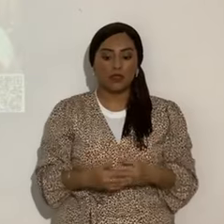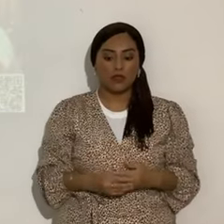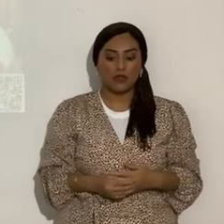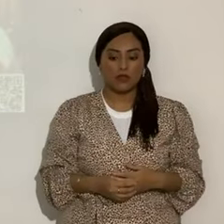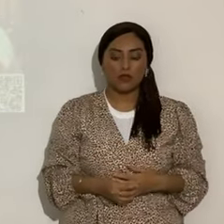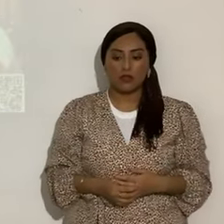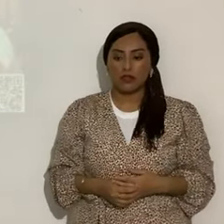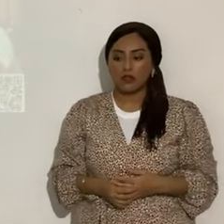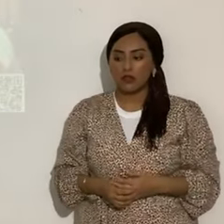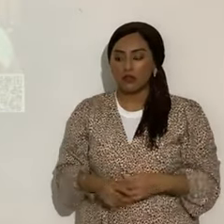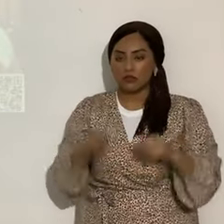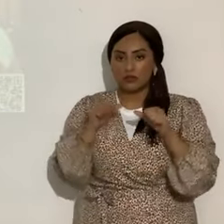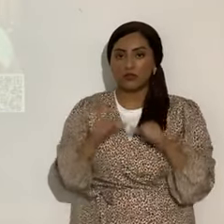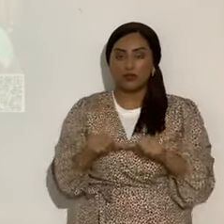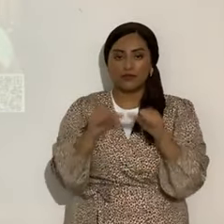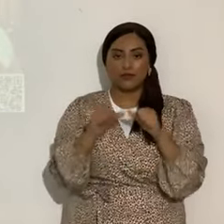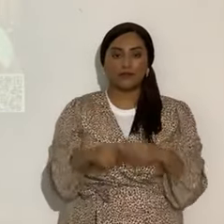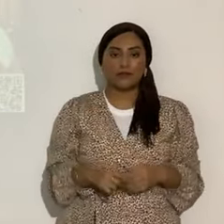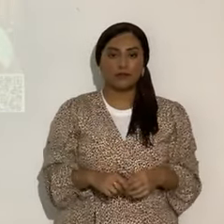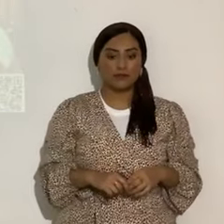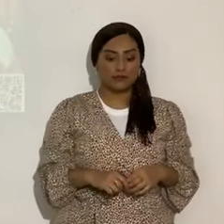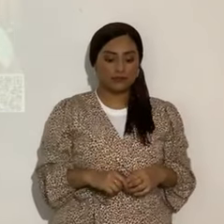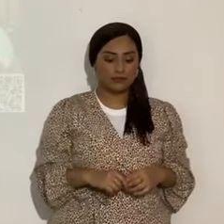bueno, voy a seguir con la administración. Muy bien.